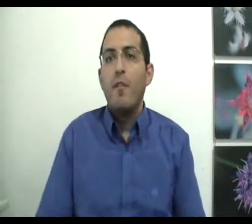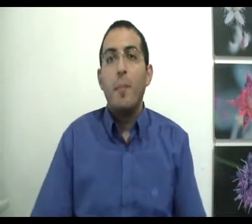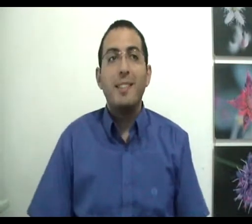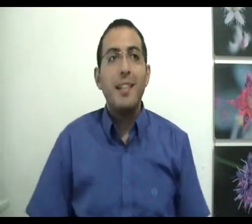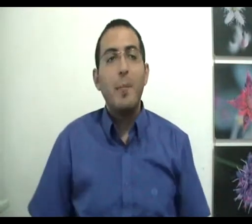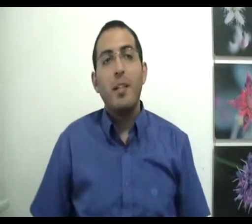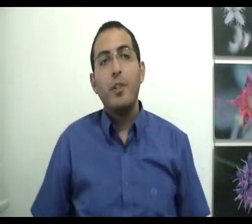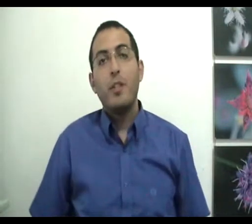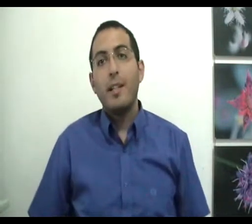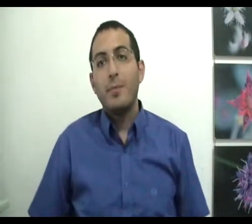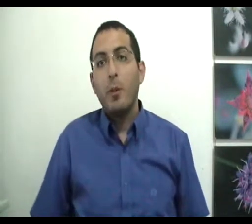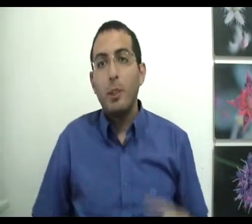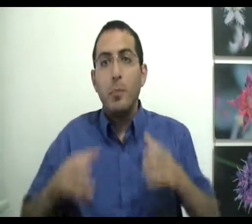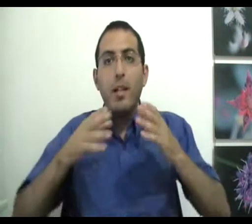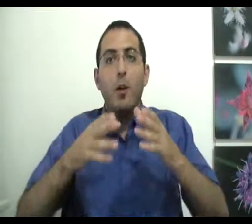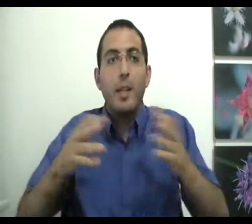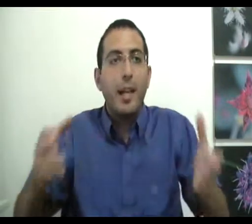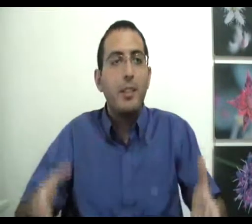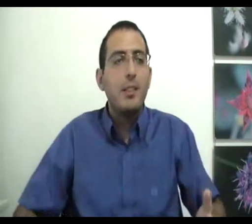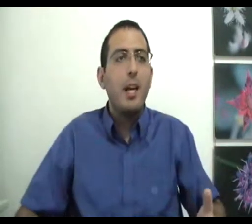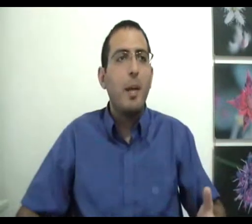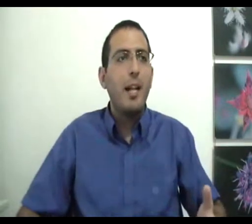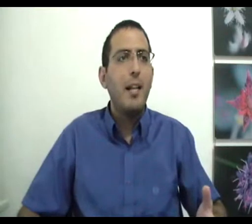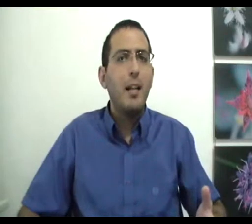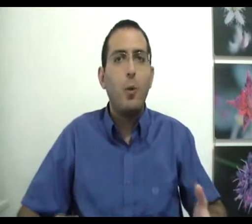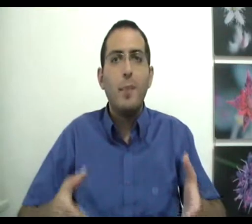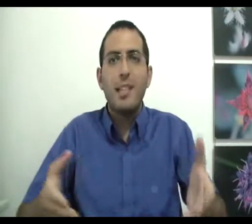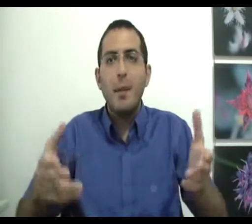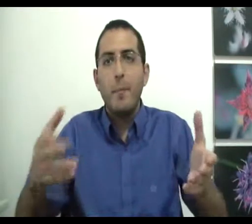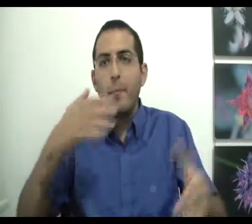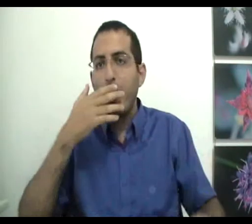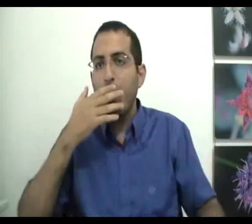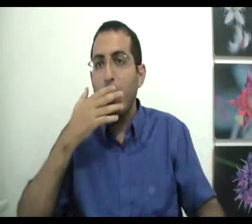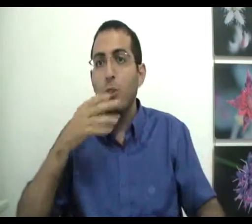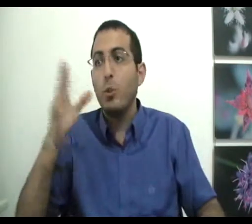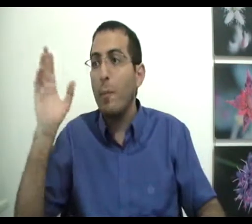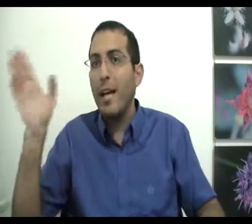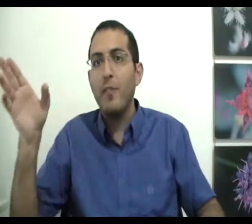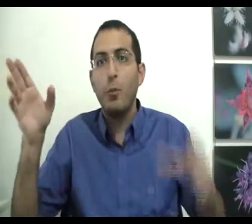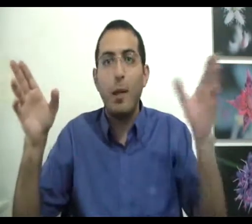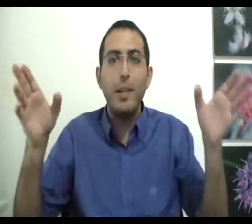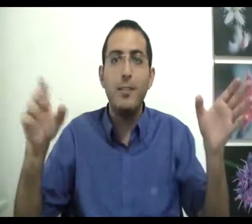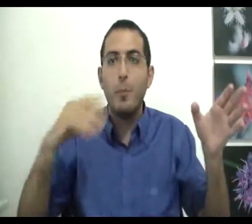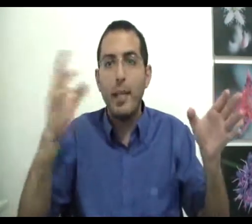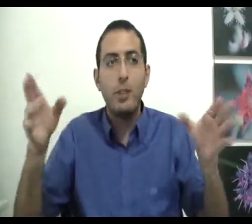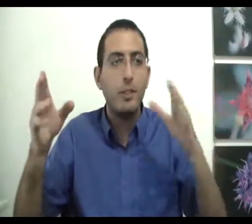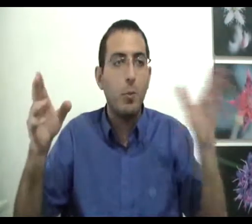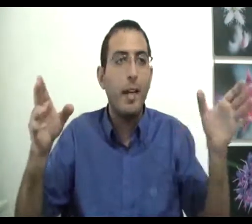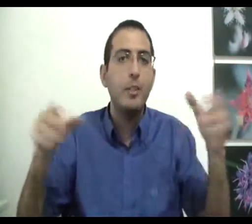ומצד האמת, כפי שכבר הסברנו, מי שהתבונן לעומק יראה שזה בכלל כולם מסכימים למרות שהוא אומר א', הוא אומר ב', זה אומר יש וזה אומר אין